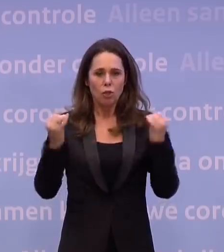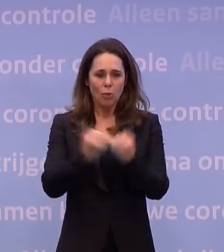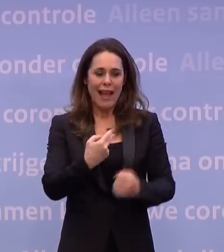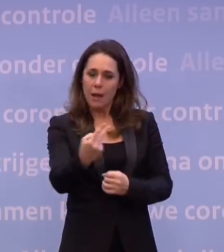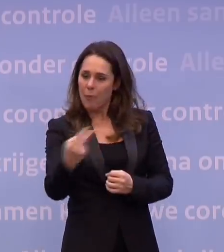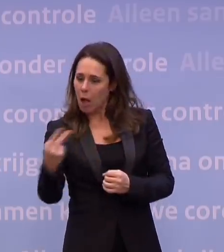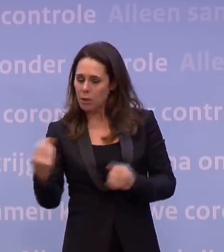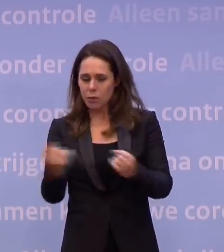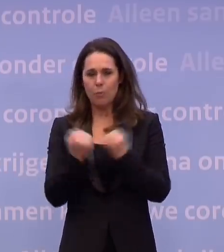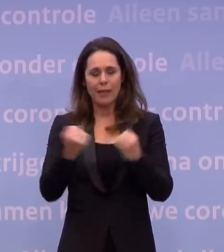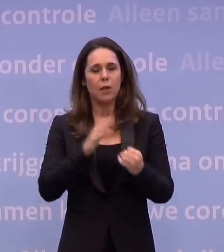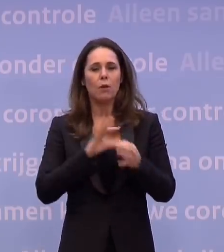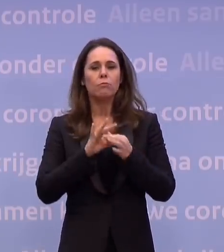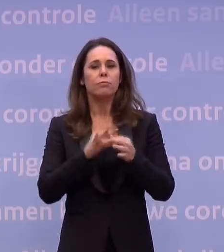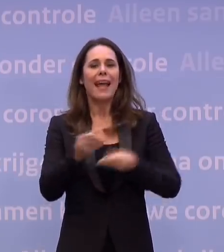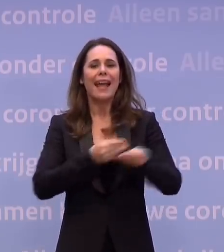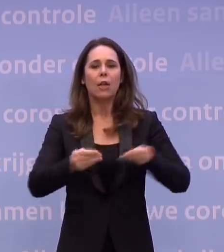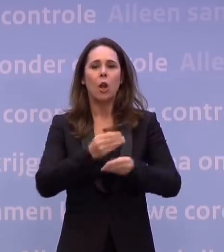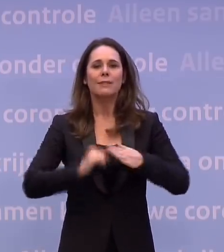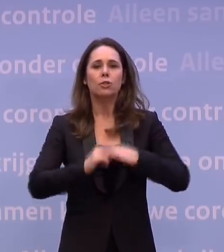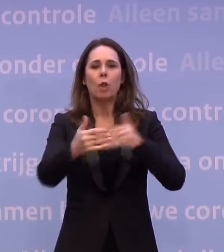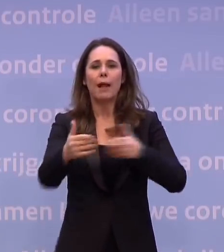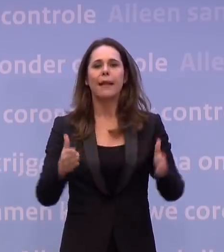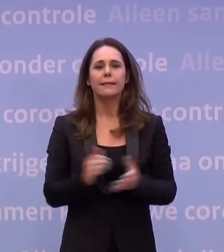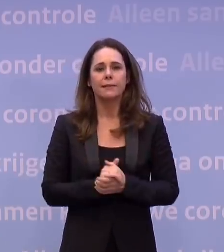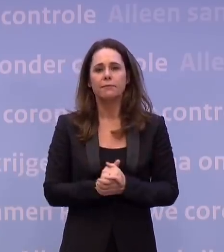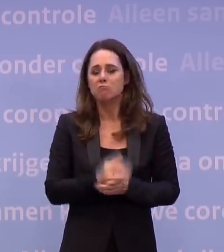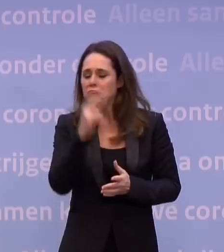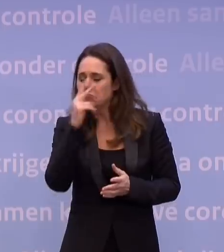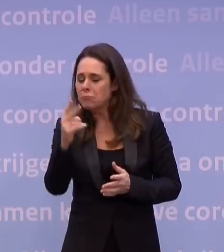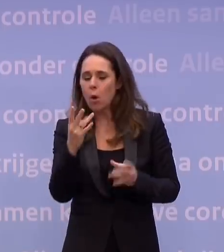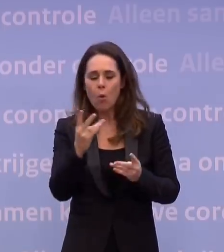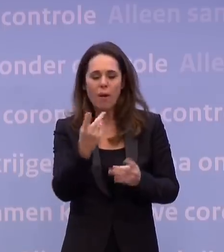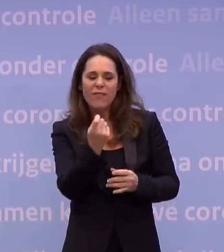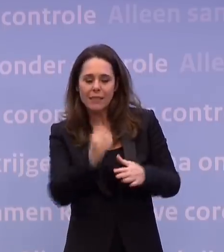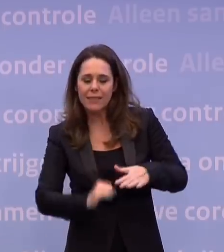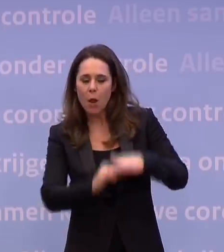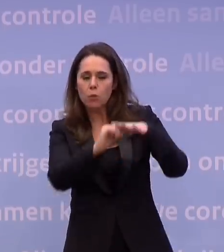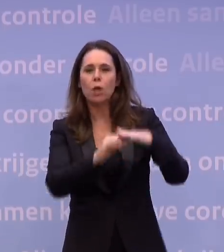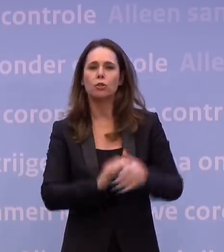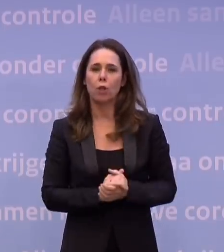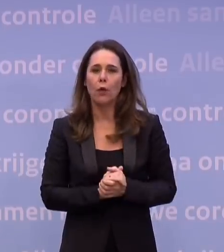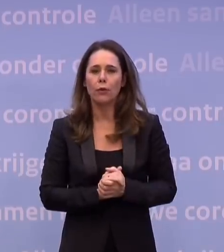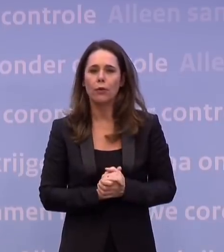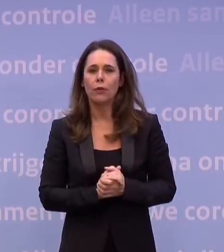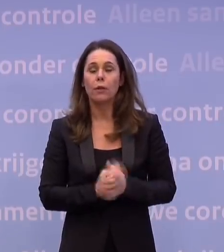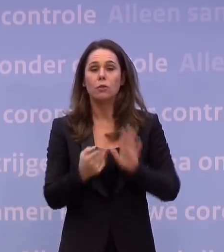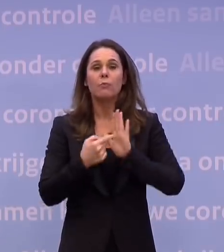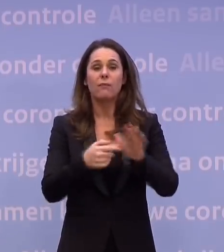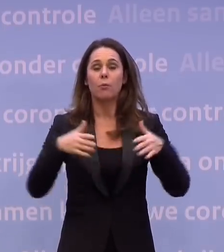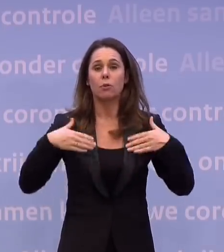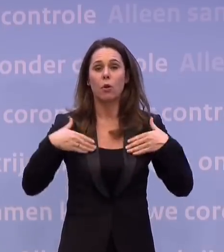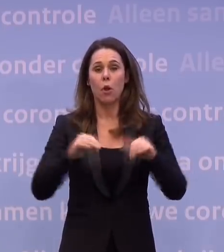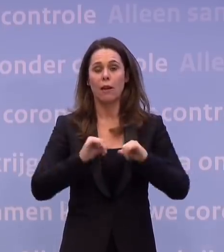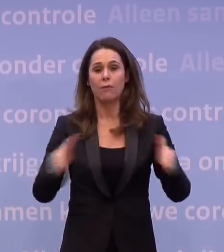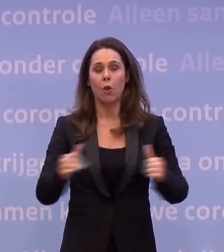partners, ook in het kader van het economisch steunpakket, om te kijken hoe we hen ook financieel kunnen ondersteunen. Bijvoorbeeld ook in zoiets als het coronaverlof. Daar